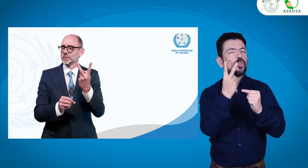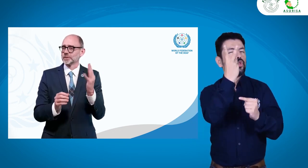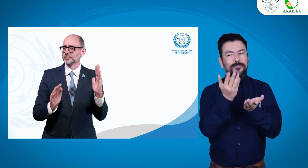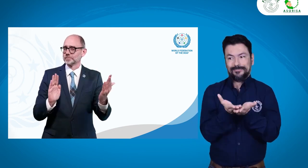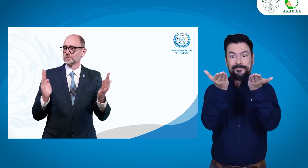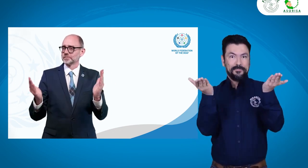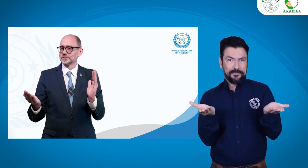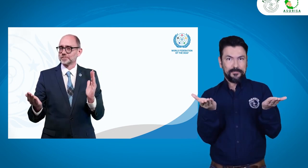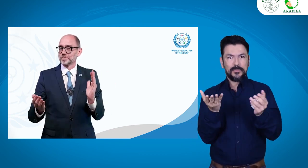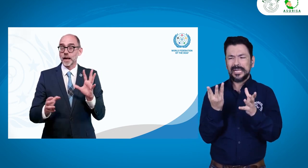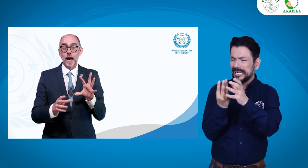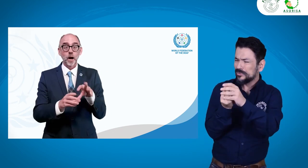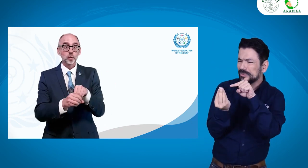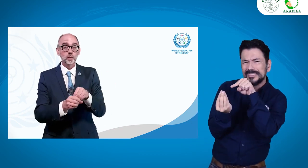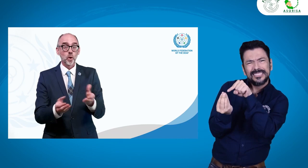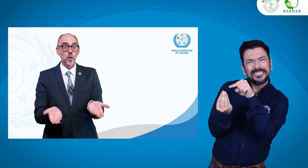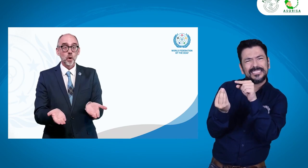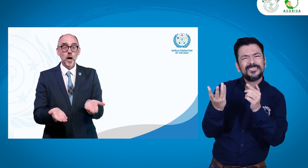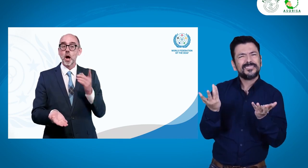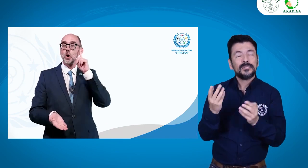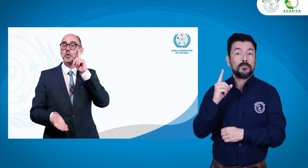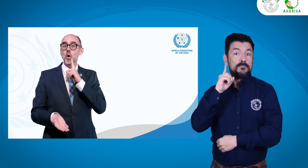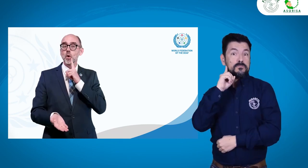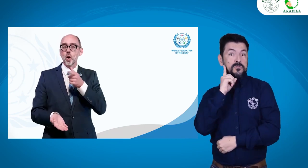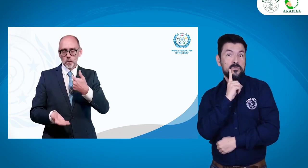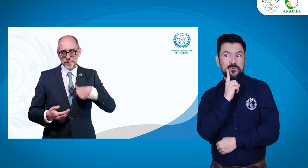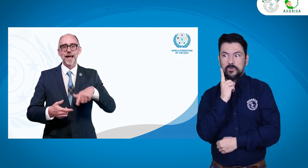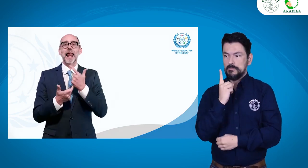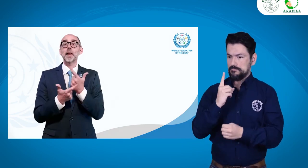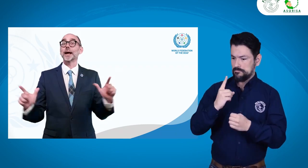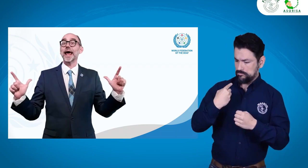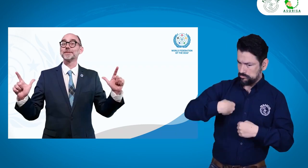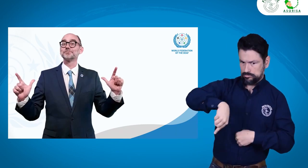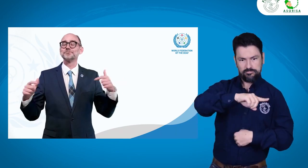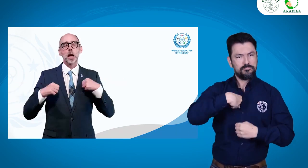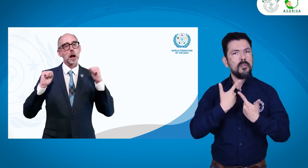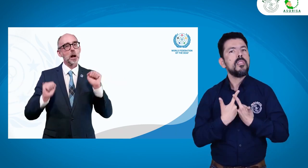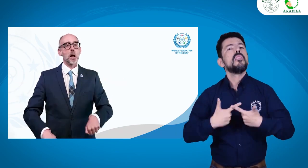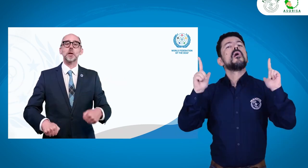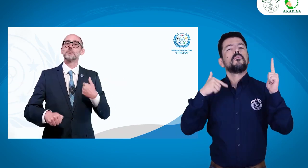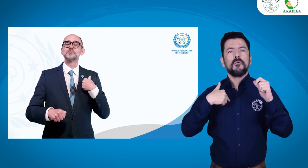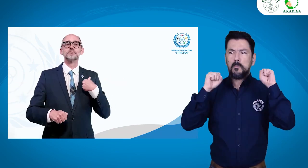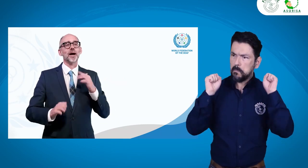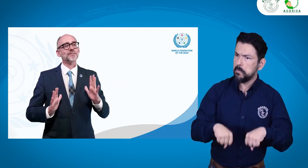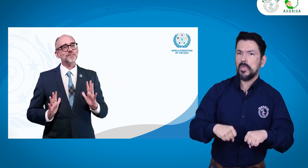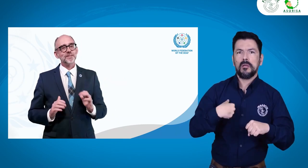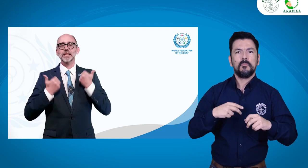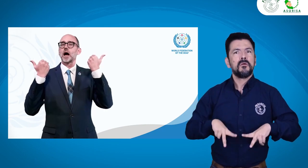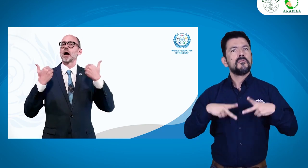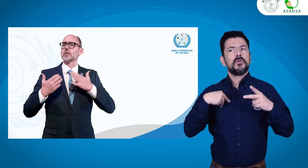abrimos espacios encontramos la inclusión. ¿Pero cómo vemos la inclusión? La inclusión la podemos ver de dos maneras. La primera de